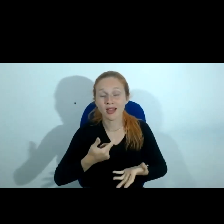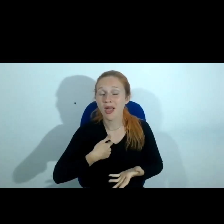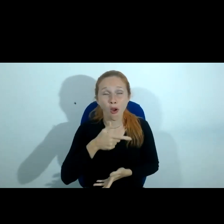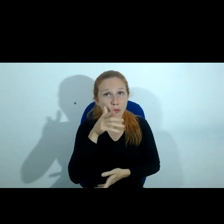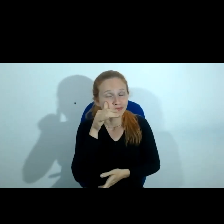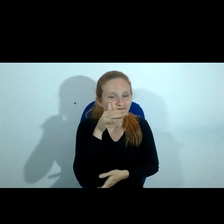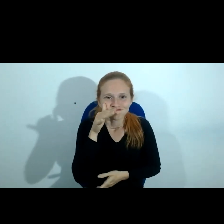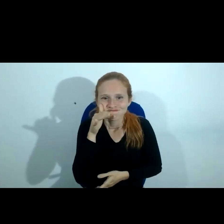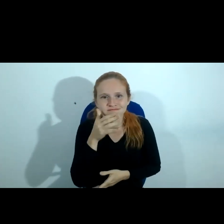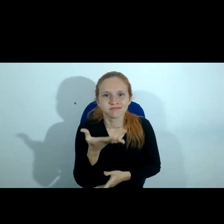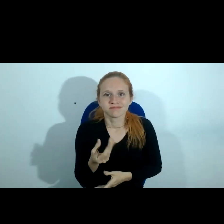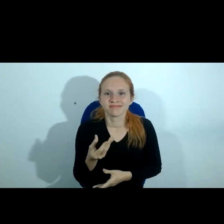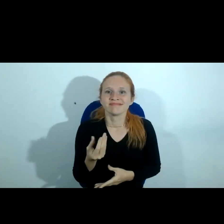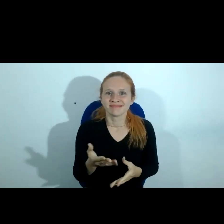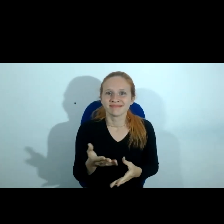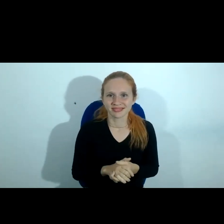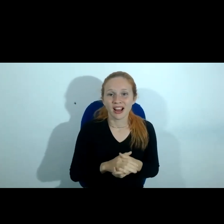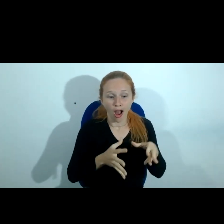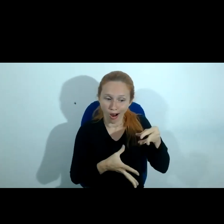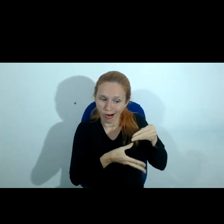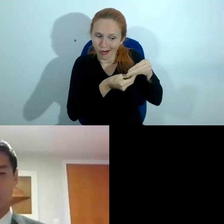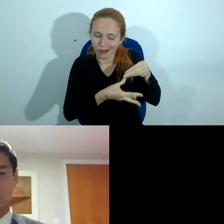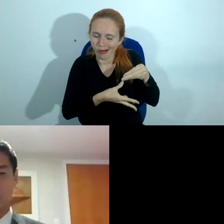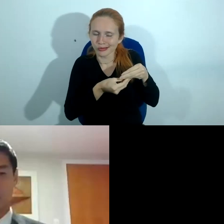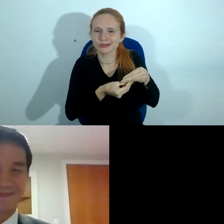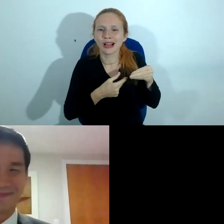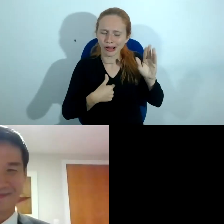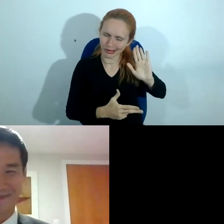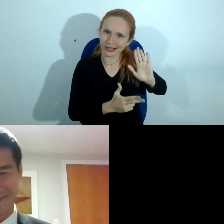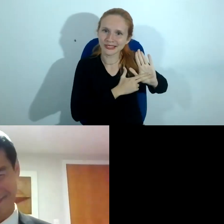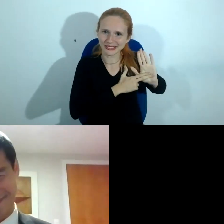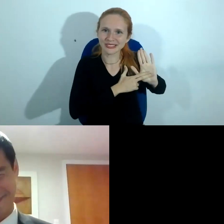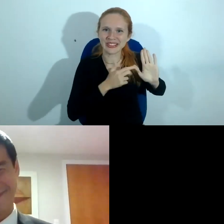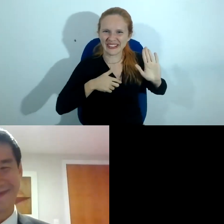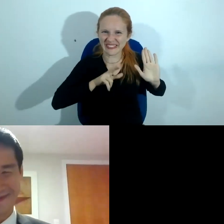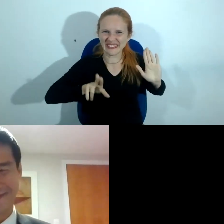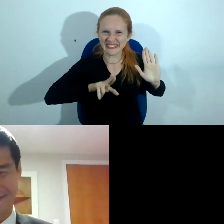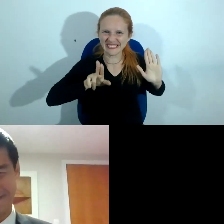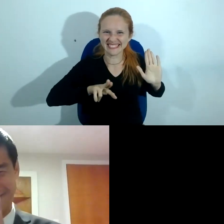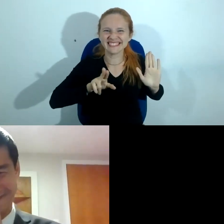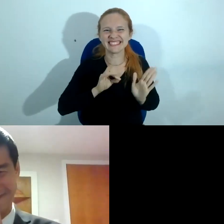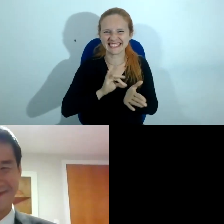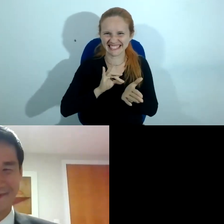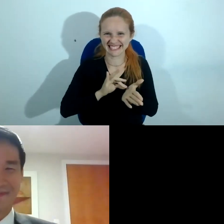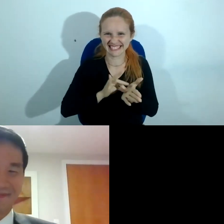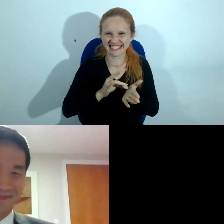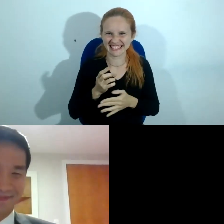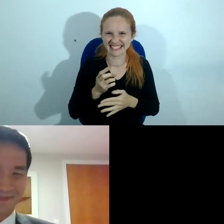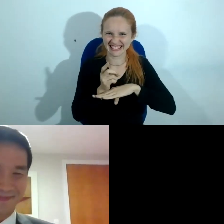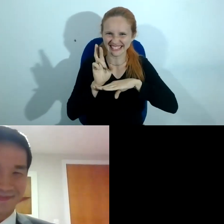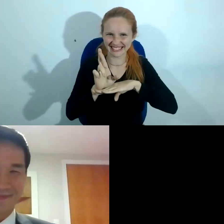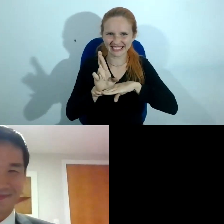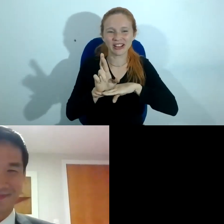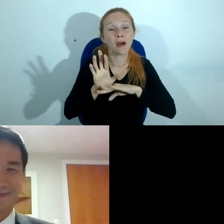fazendo grandes compêndices para os meus estudos, já faço uma confissão de culpa aqui, doutor Saway, mas